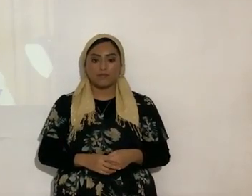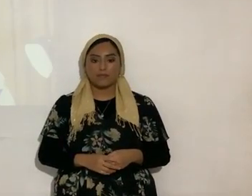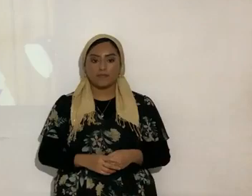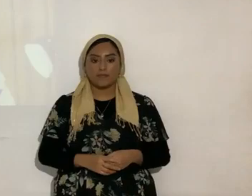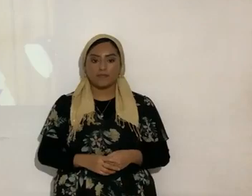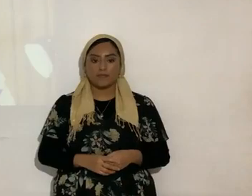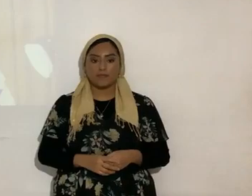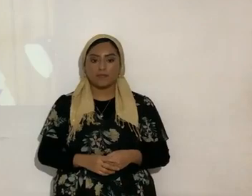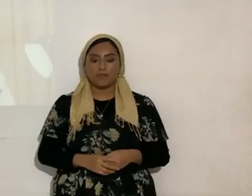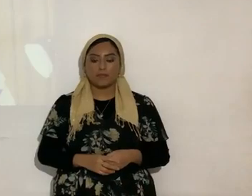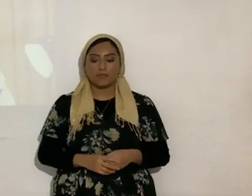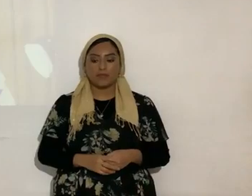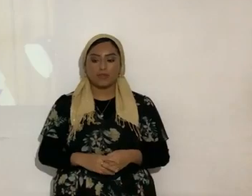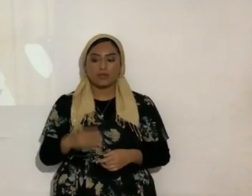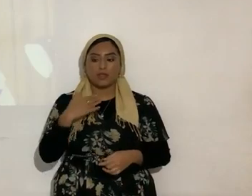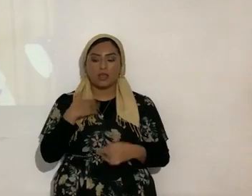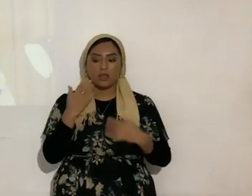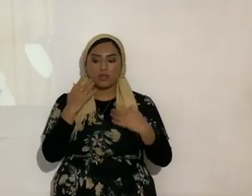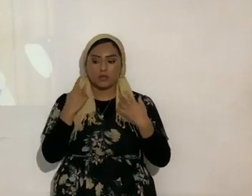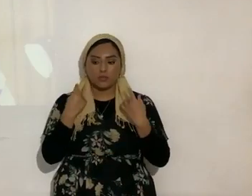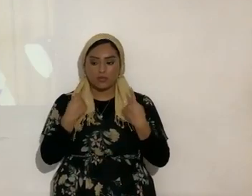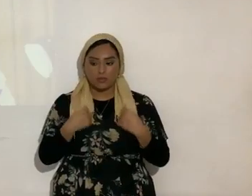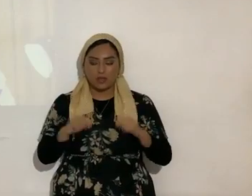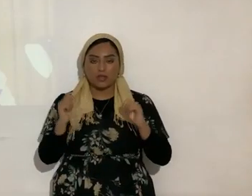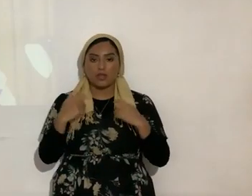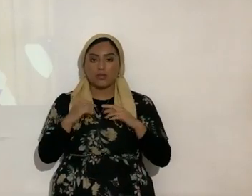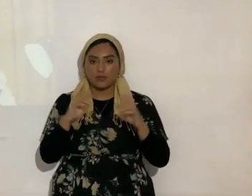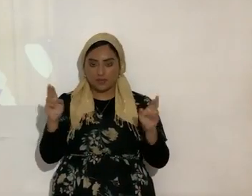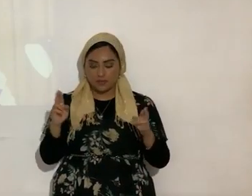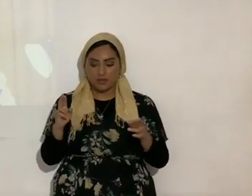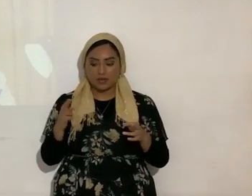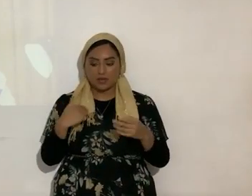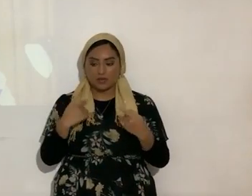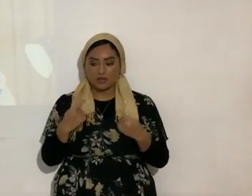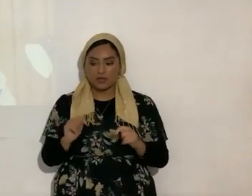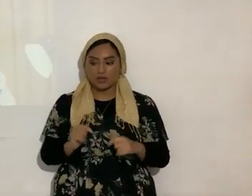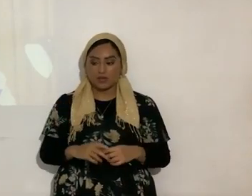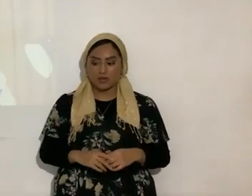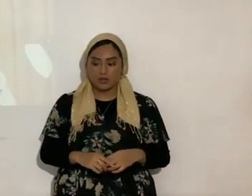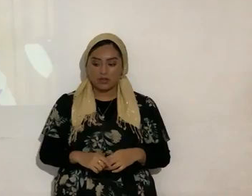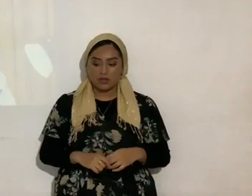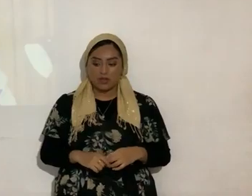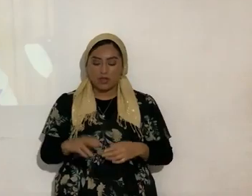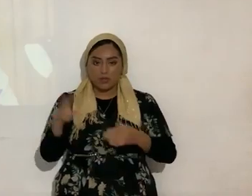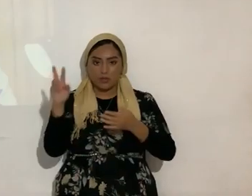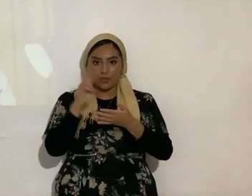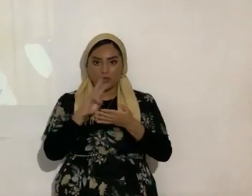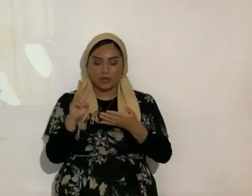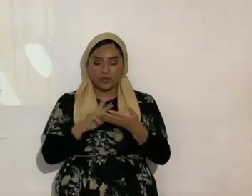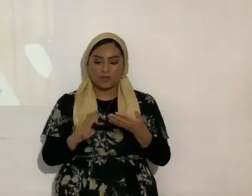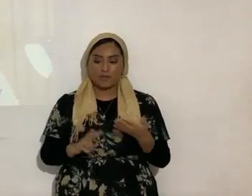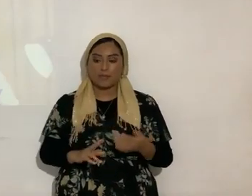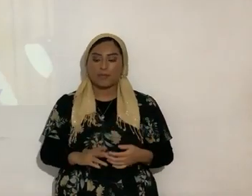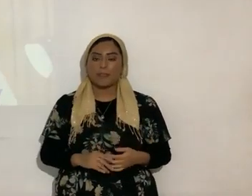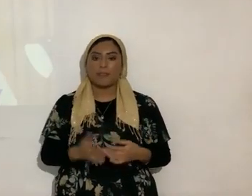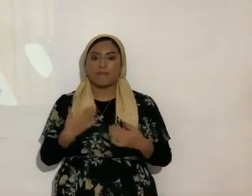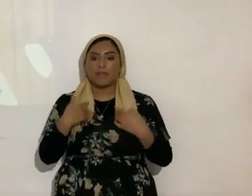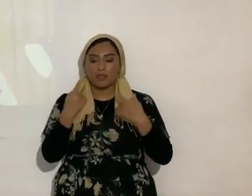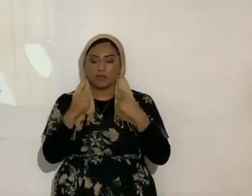entonces voy a procurar ya las desempolvé para empezar y voy a leerlas y a tratar de transcribirlas